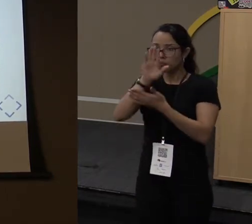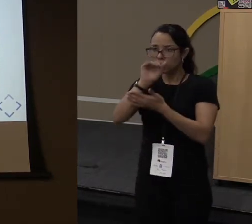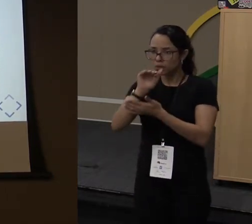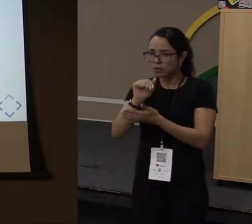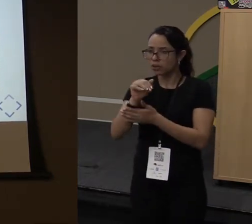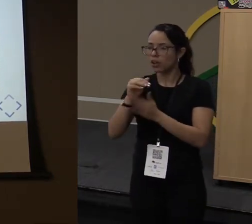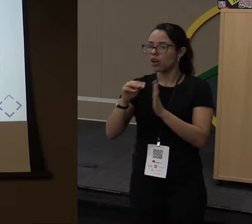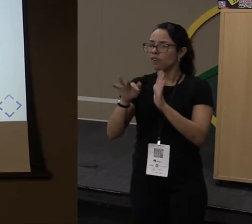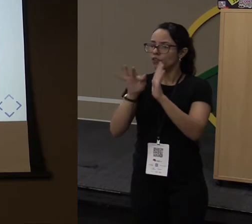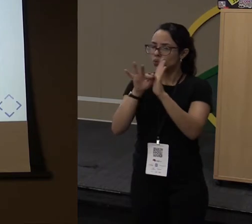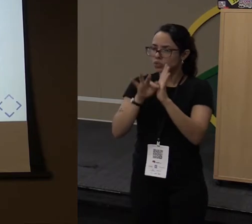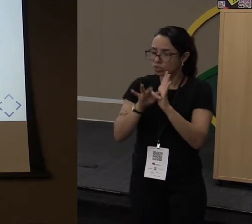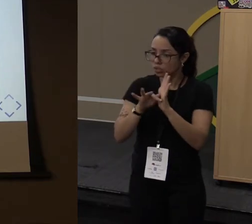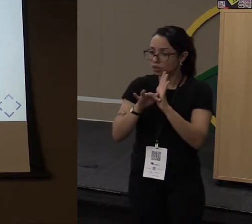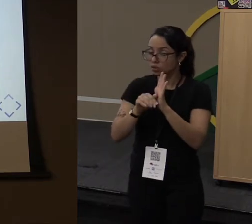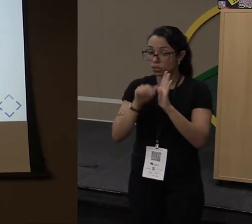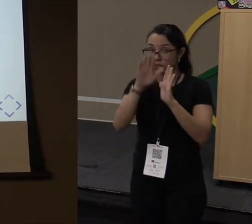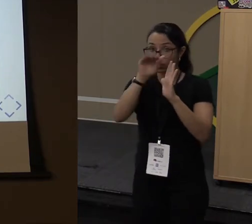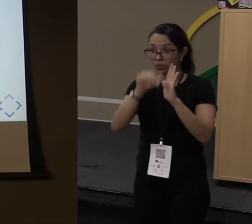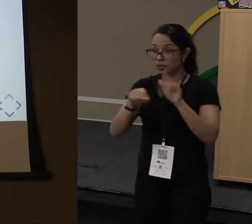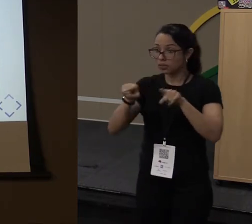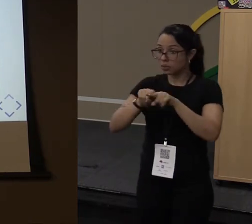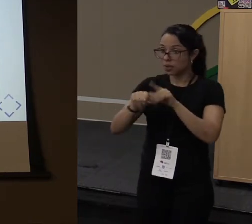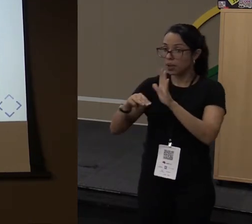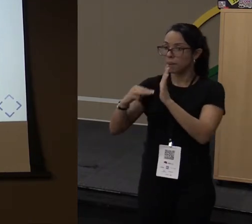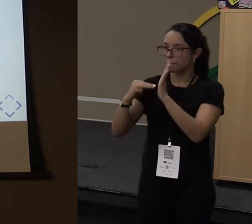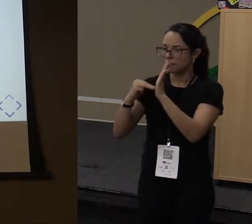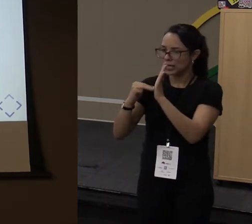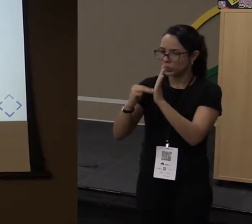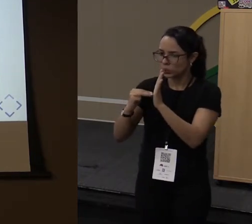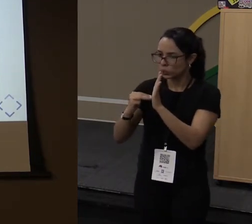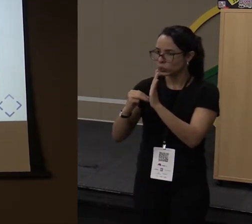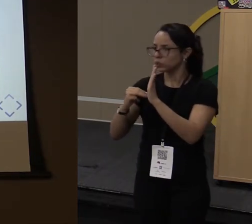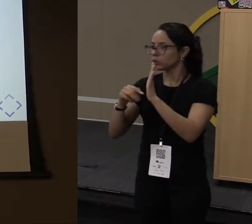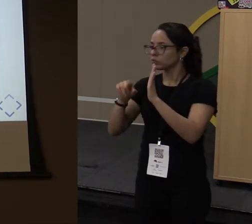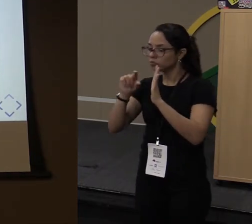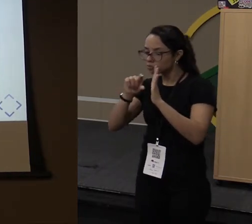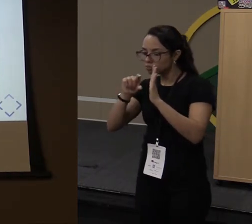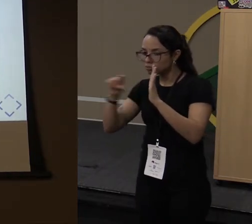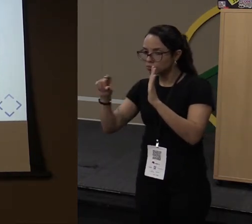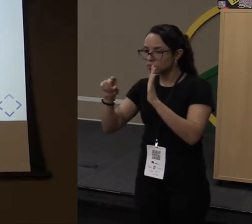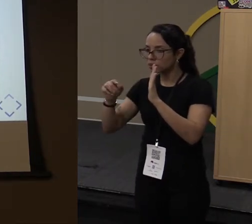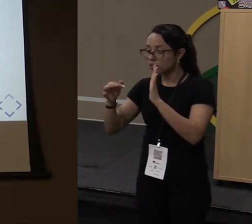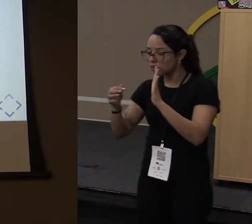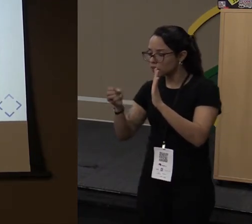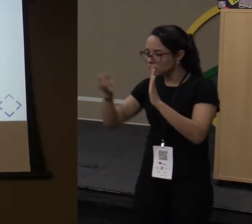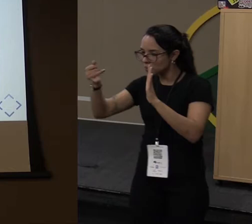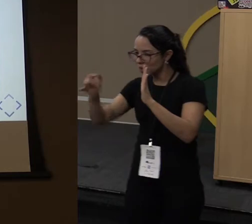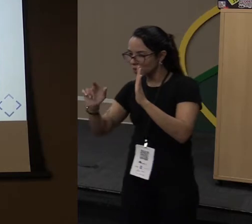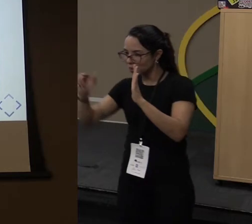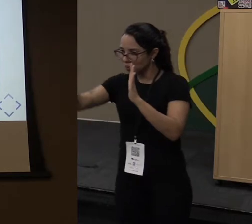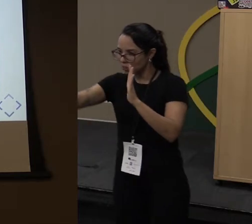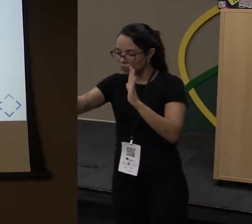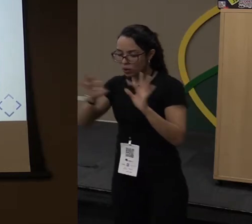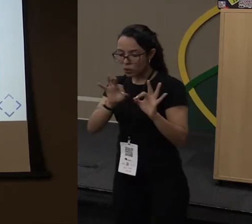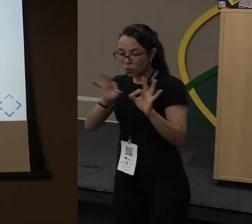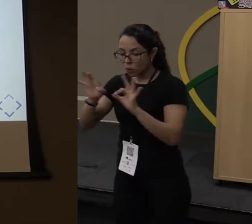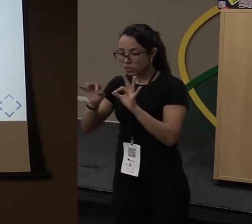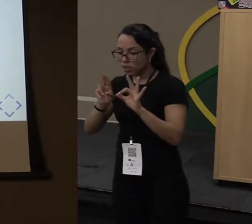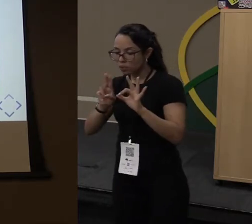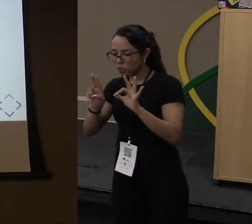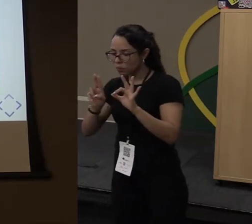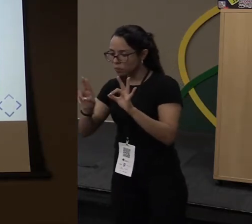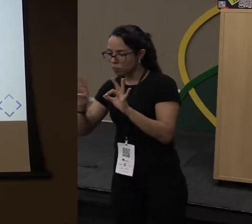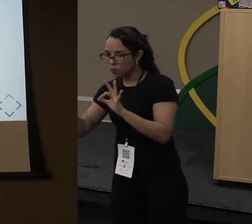sort. E estou usando o Método References, que eu vou falar mais na frente, para ordenar essa lista por nome. E